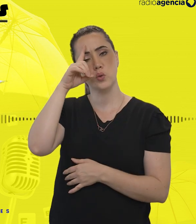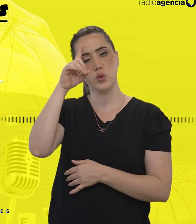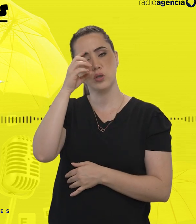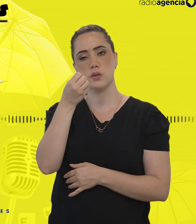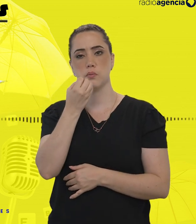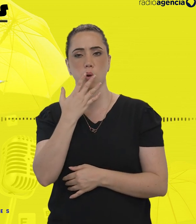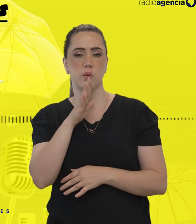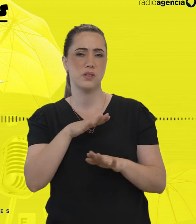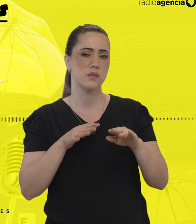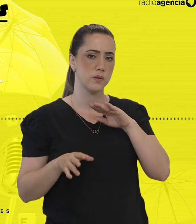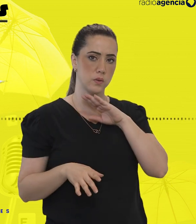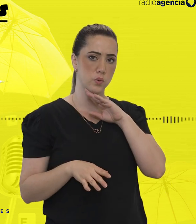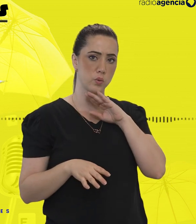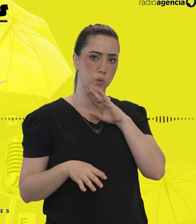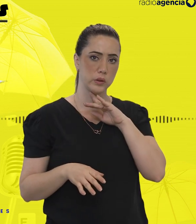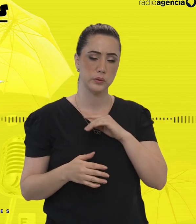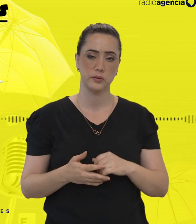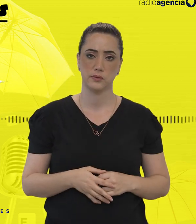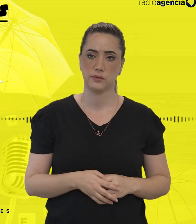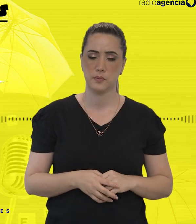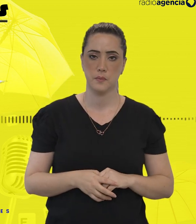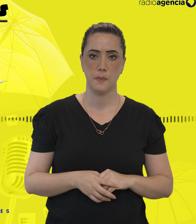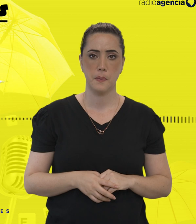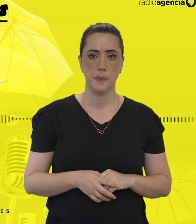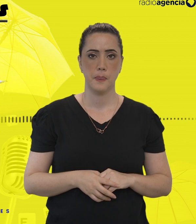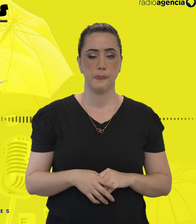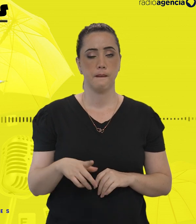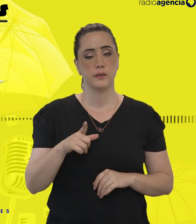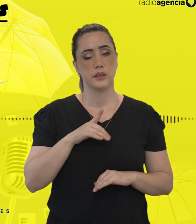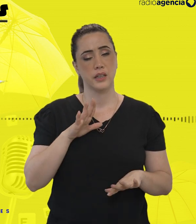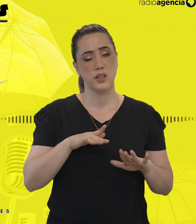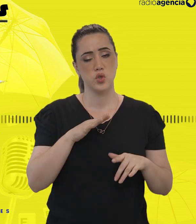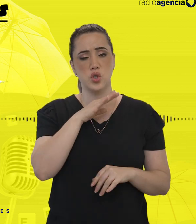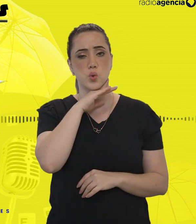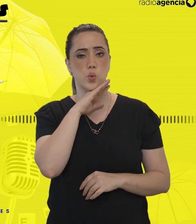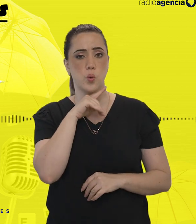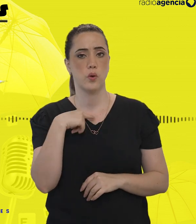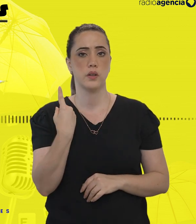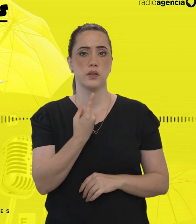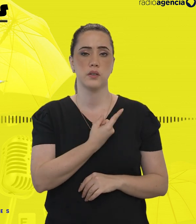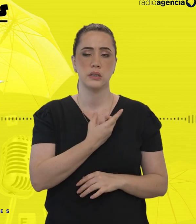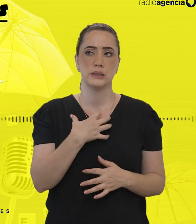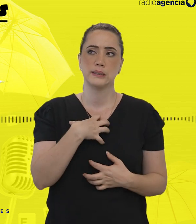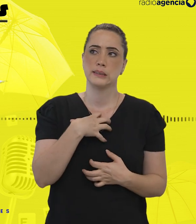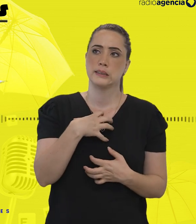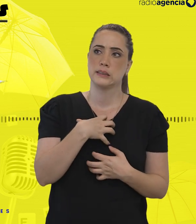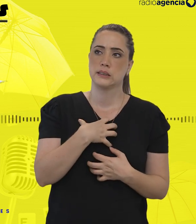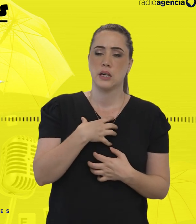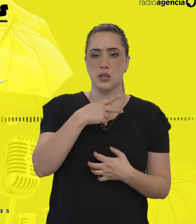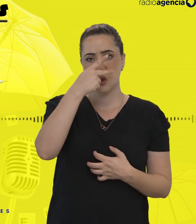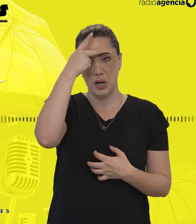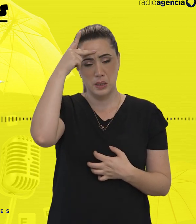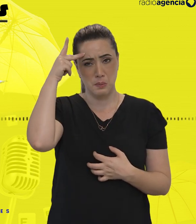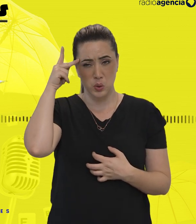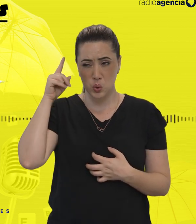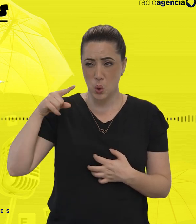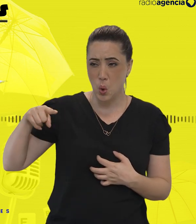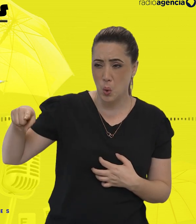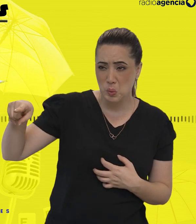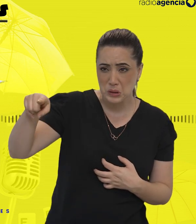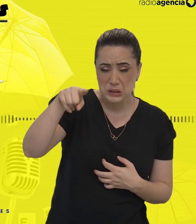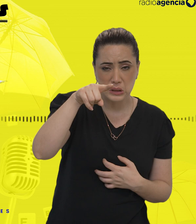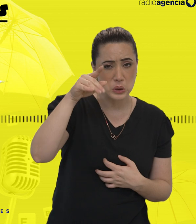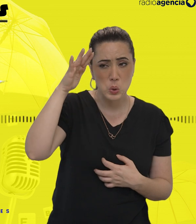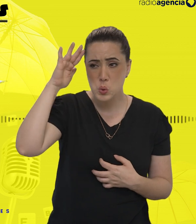bons e ruins. Em dias que não são tão legais, em dias ruins, eu tenho a sensação de que ninguém me entende e que eu não entendo